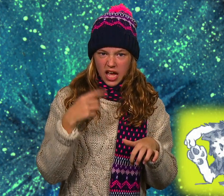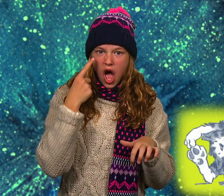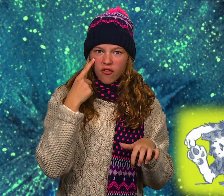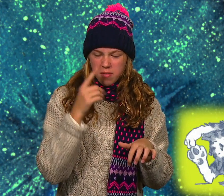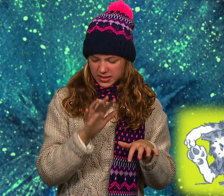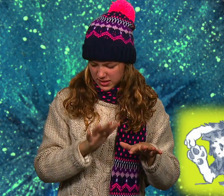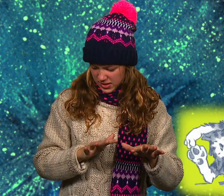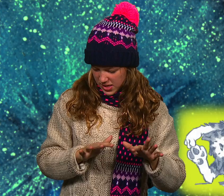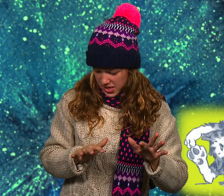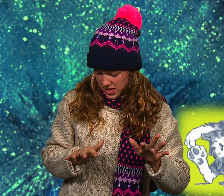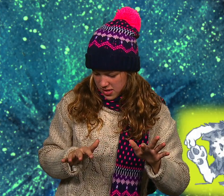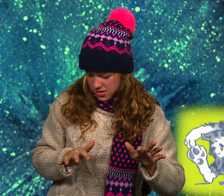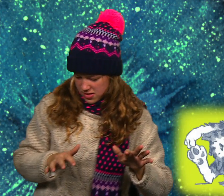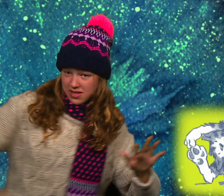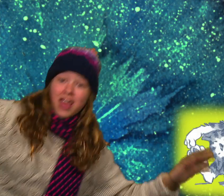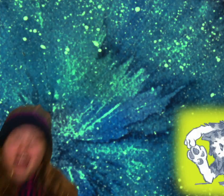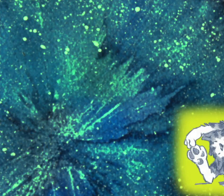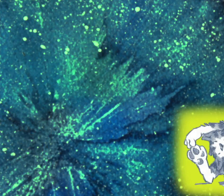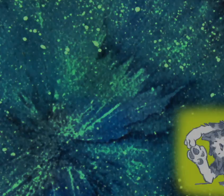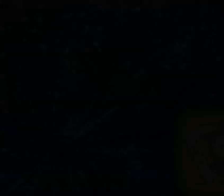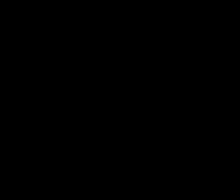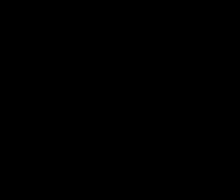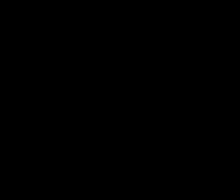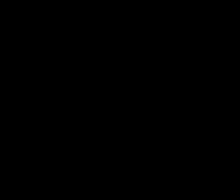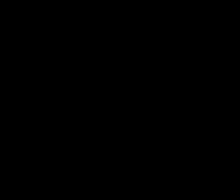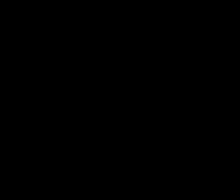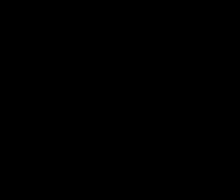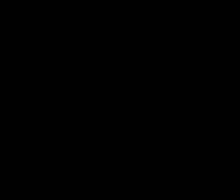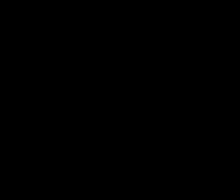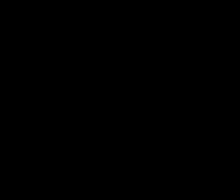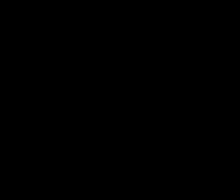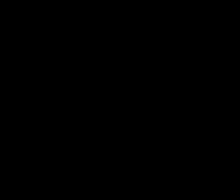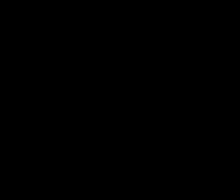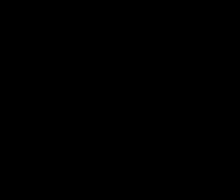Ich muss hier aufpassen. Es ist total ru... Aaaaaaahhhhhh. Und werdet nehmen. Johnny Mutterk